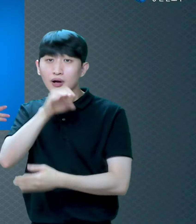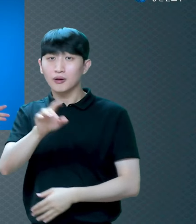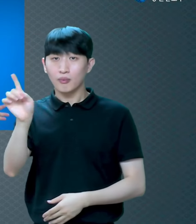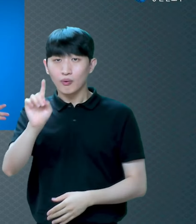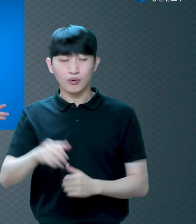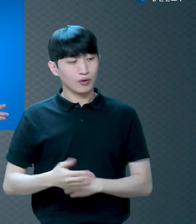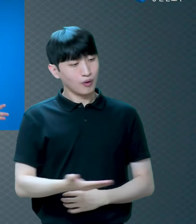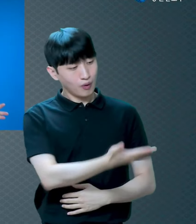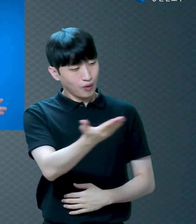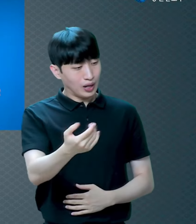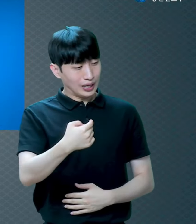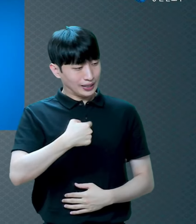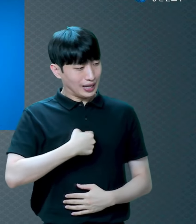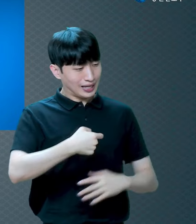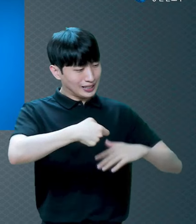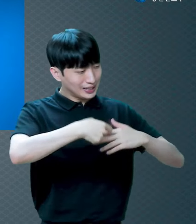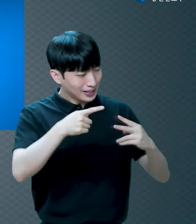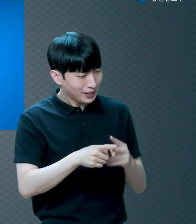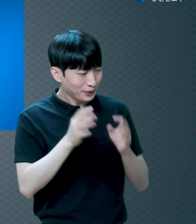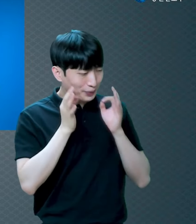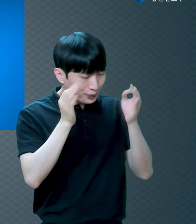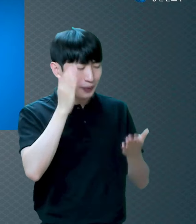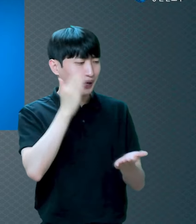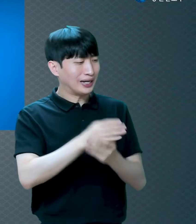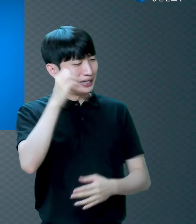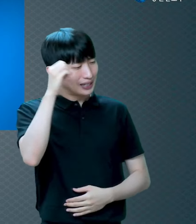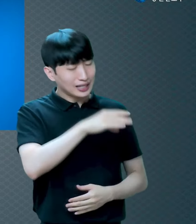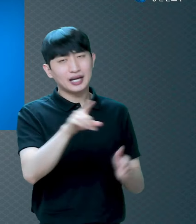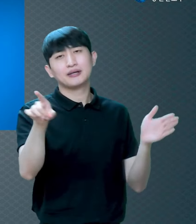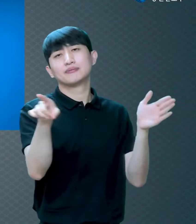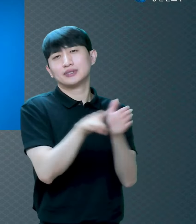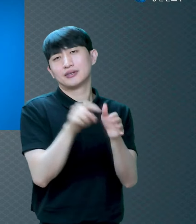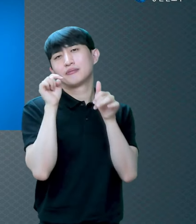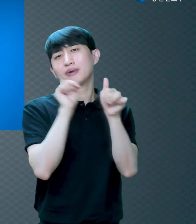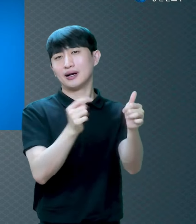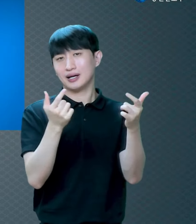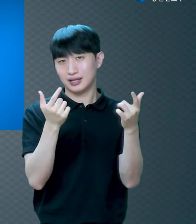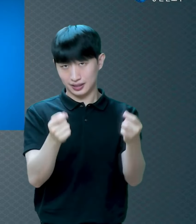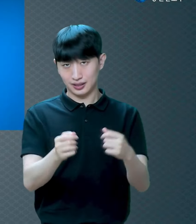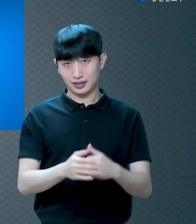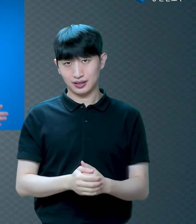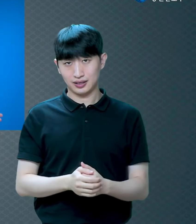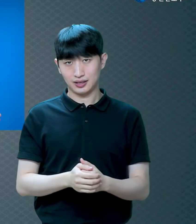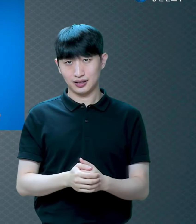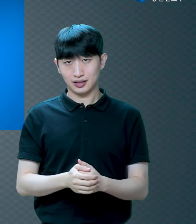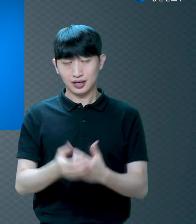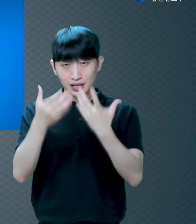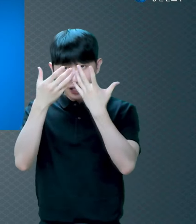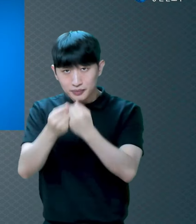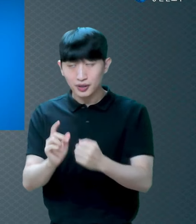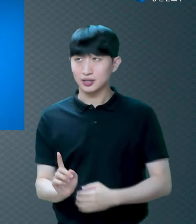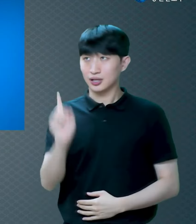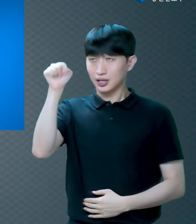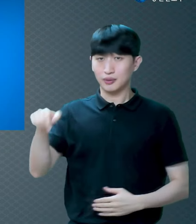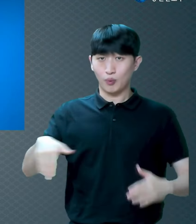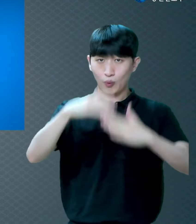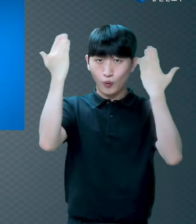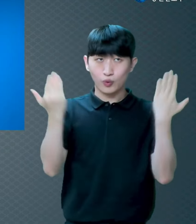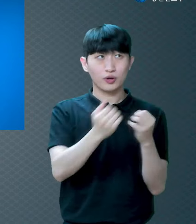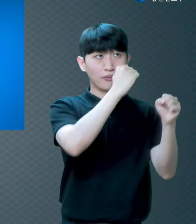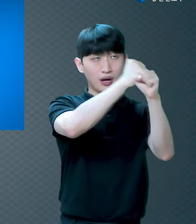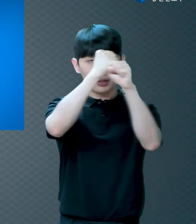창조부터 시작해가지고 에덴동산의 역사 모든 걸 보여줬잖아요 그리고 나서